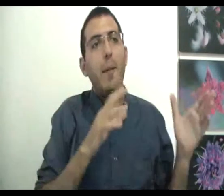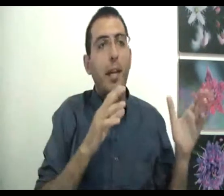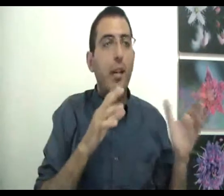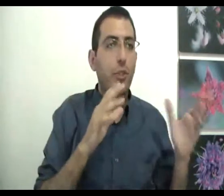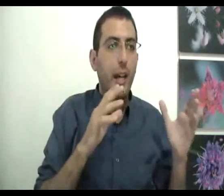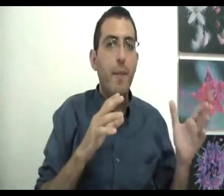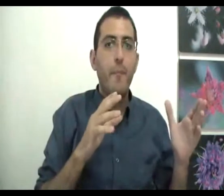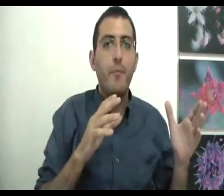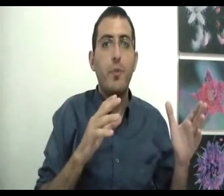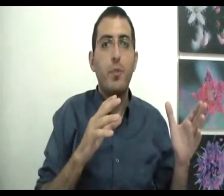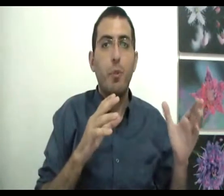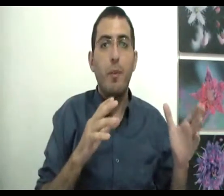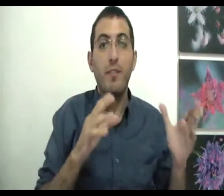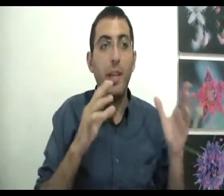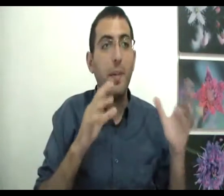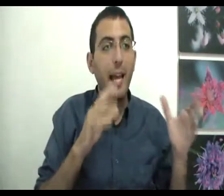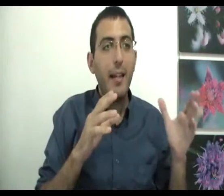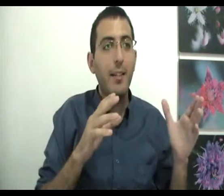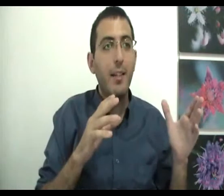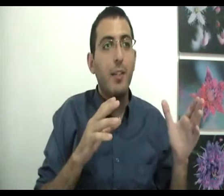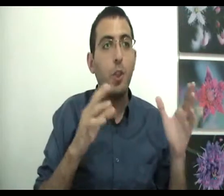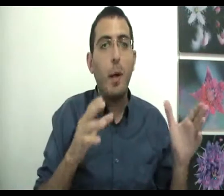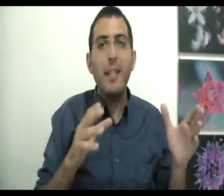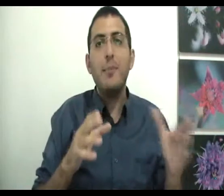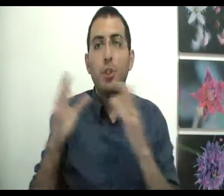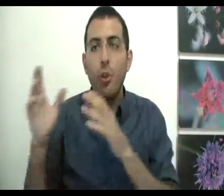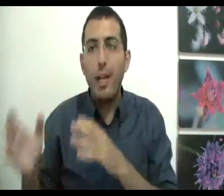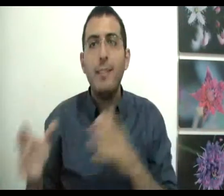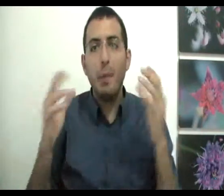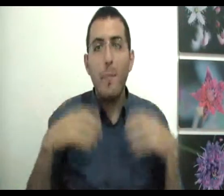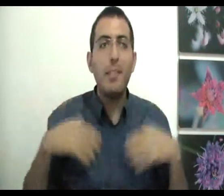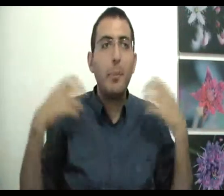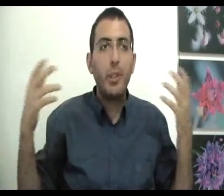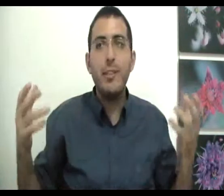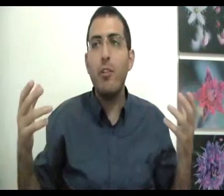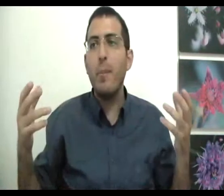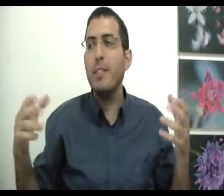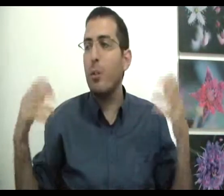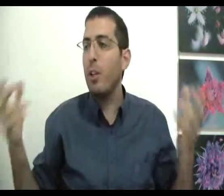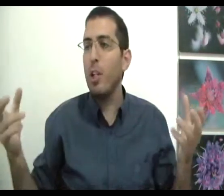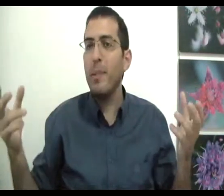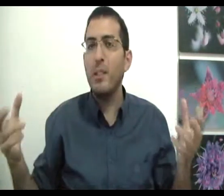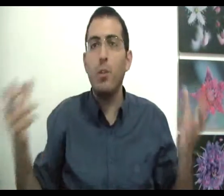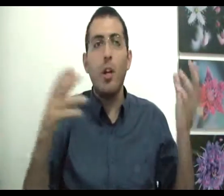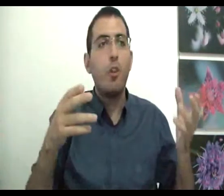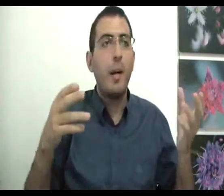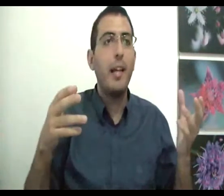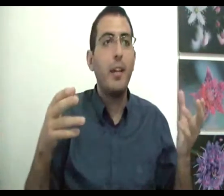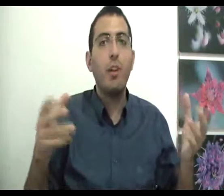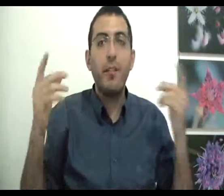המרגש כירה? ואם כן, זה אומר בעצם שתאורטית ברמת הפוטנציאל של המציאות, יכול להיות מציאות שבה אני ארגיש רע,